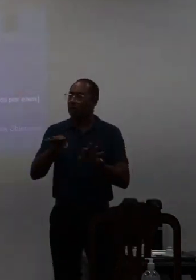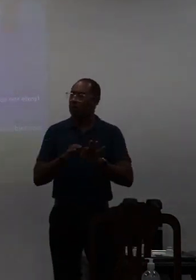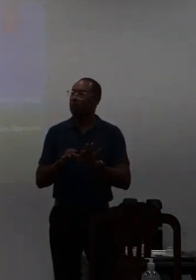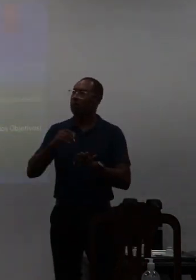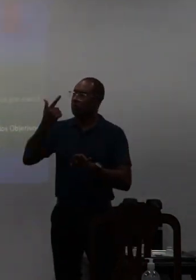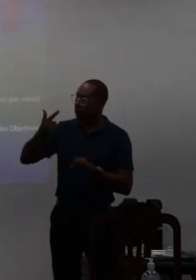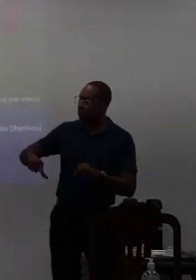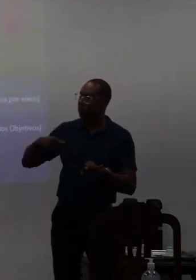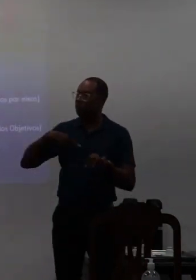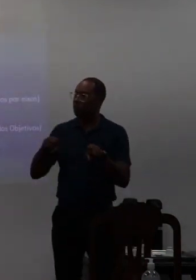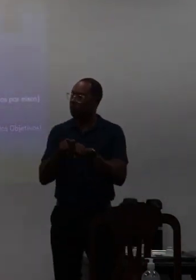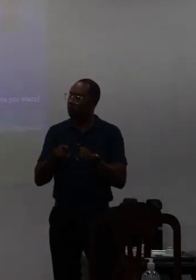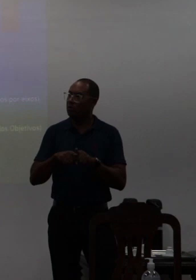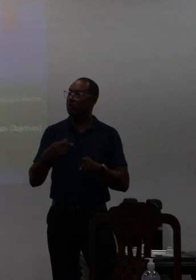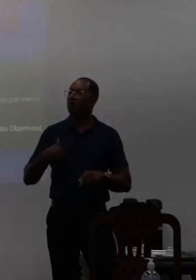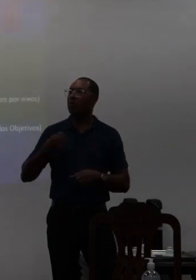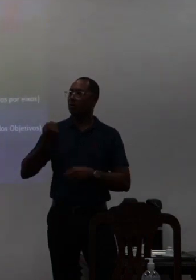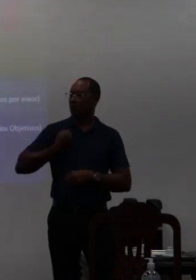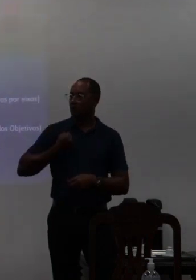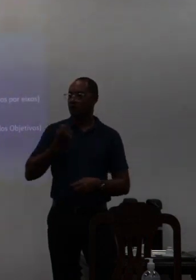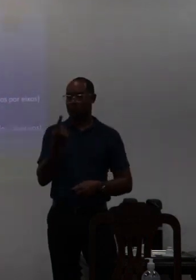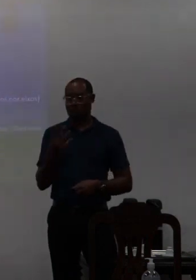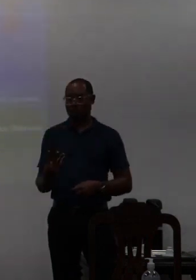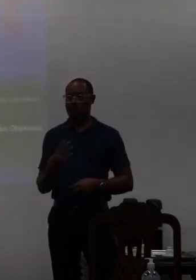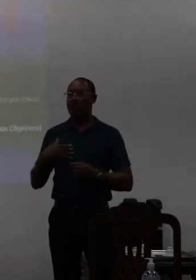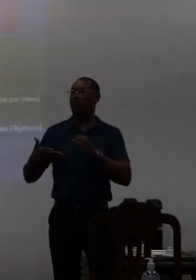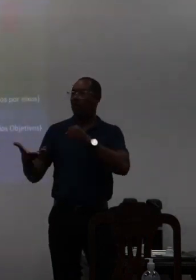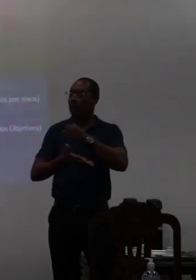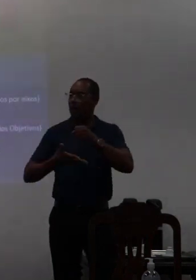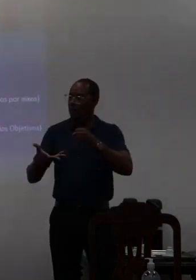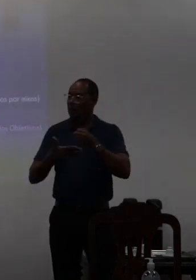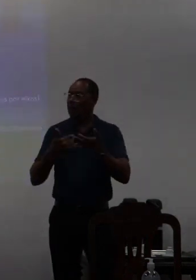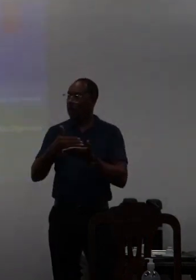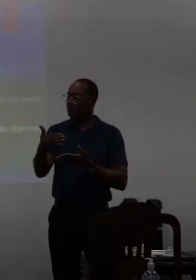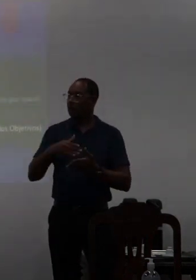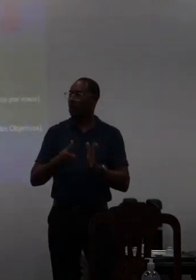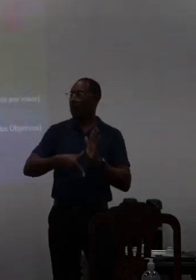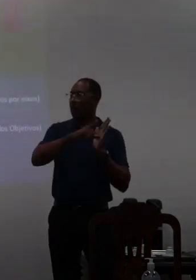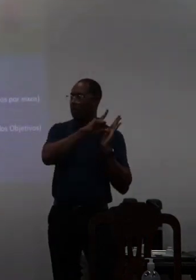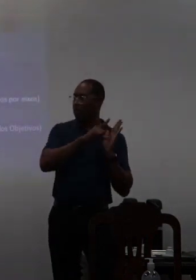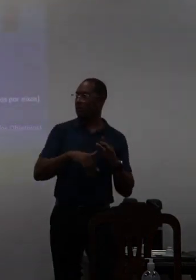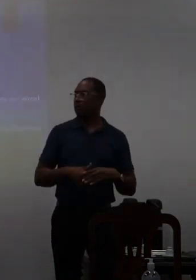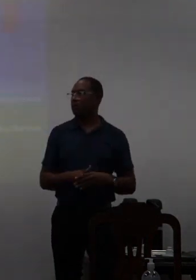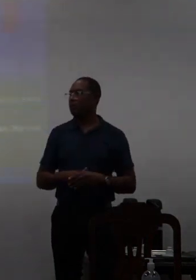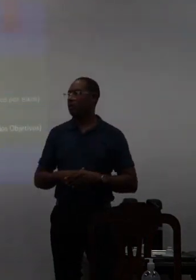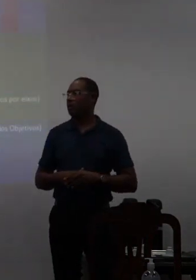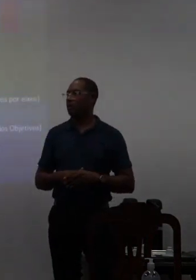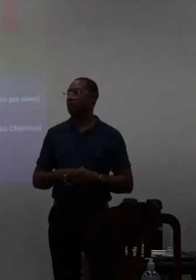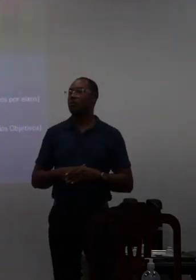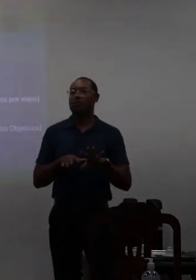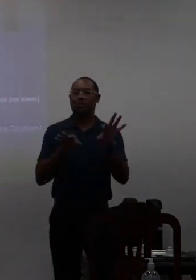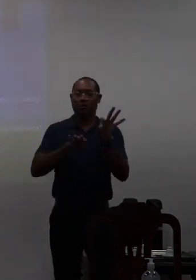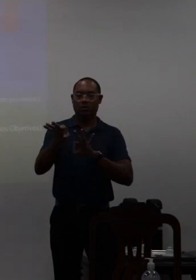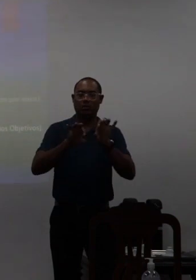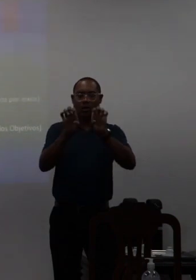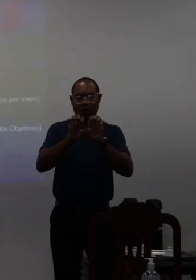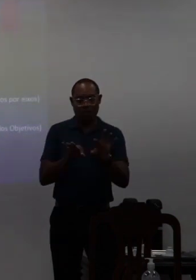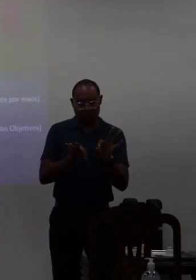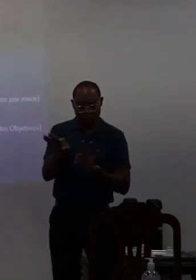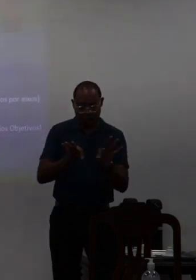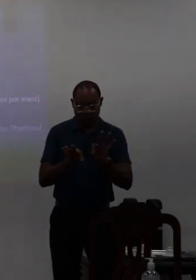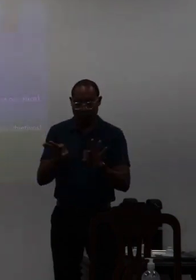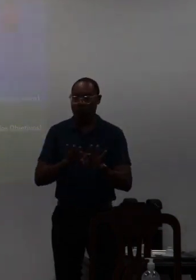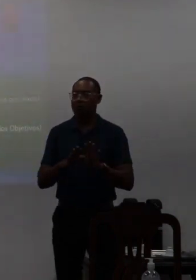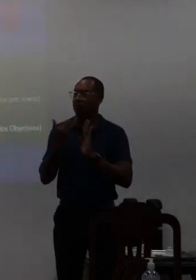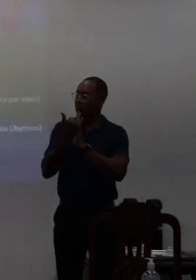reconstrução do capítulo 14 tendo como base a versão anterior a reestruturação dos problemas